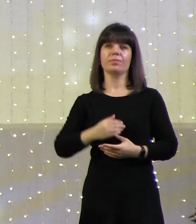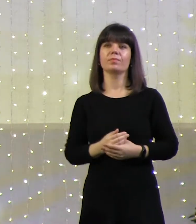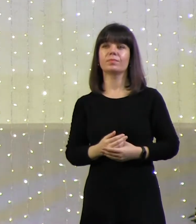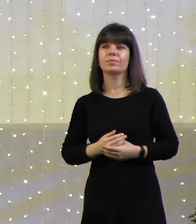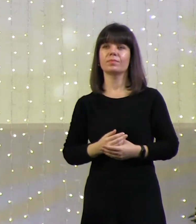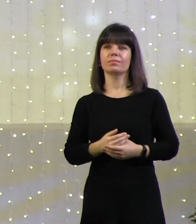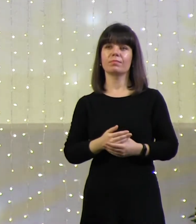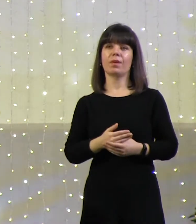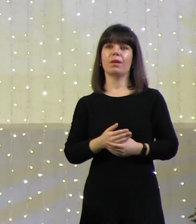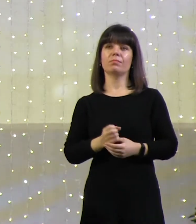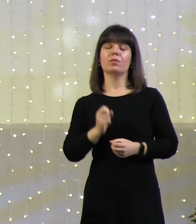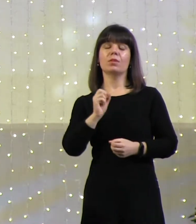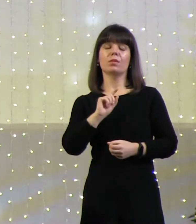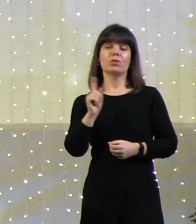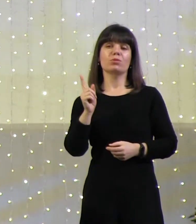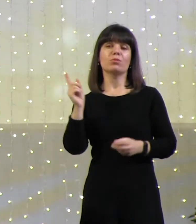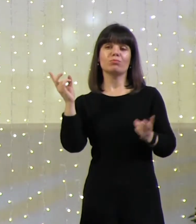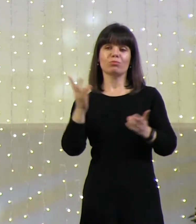ковчег.